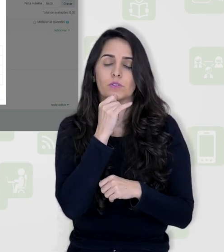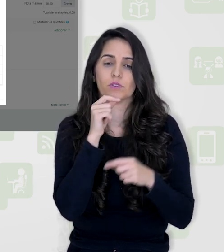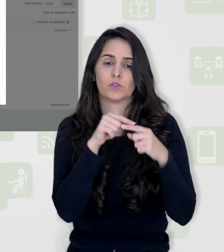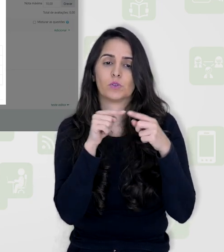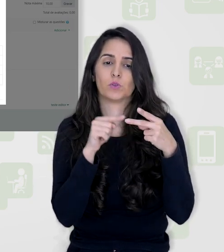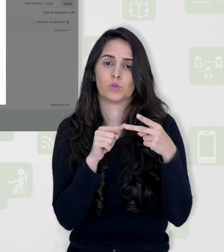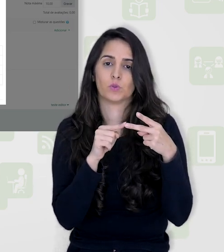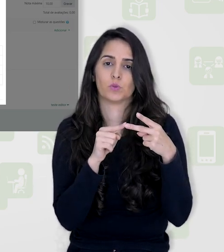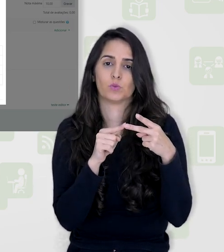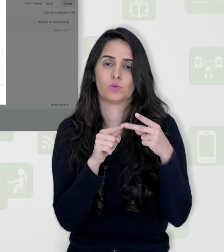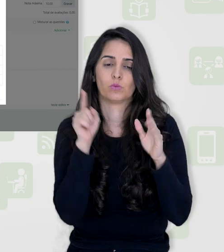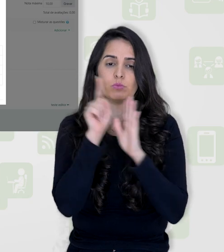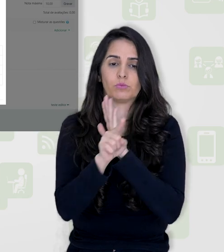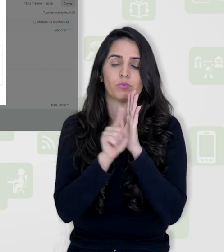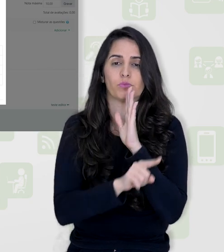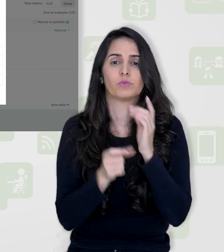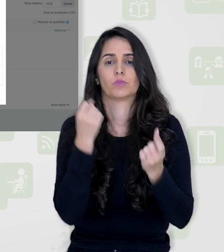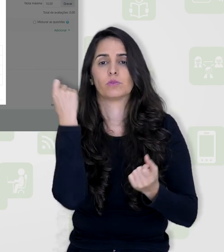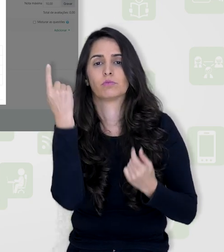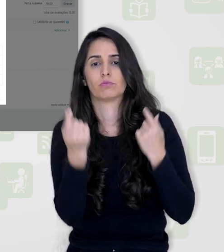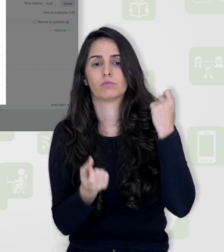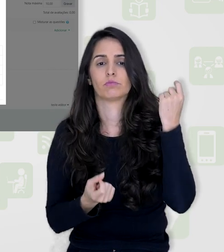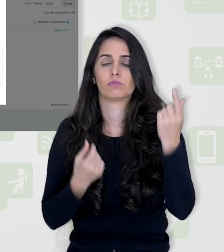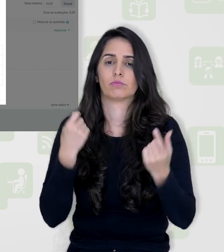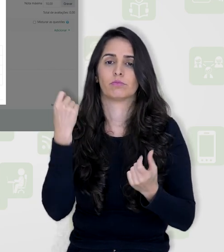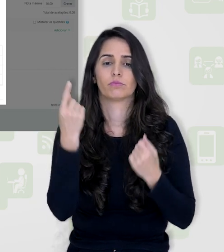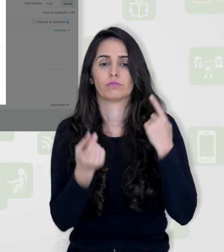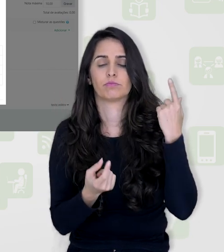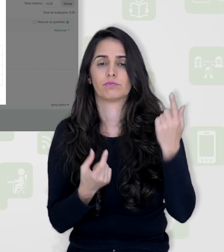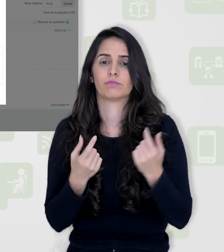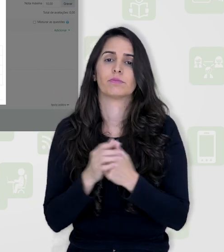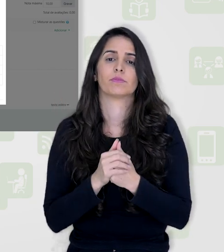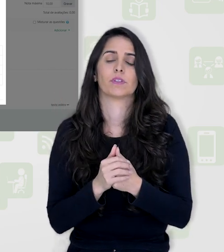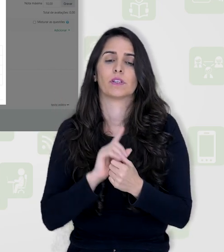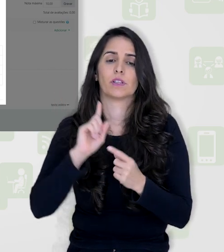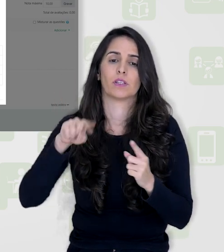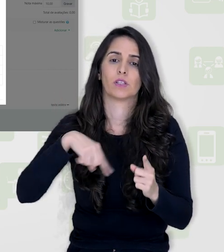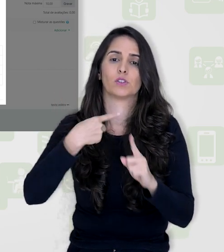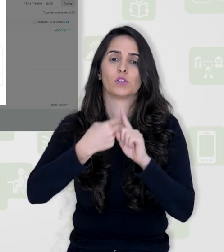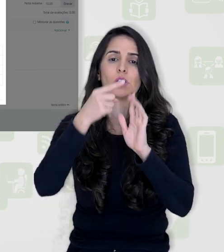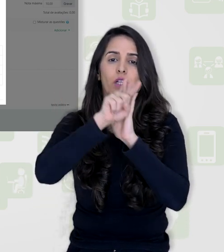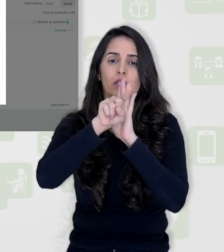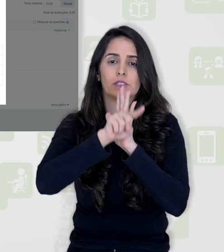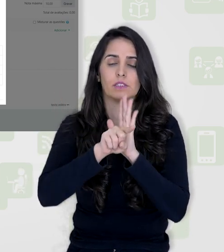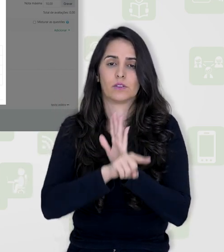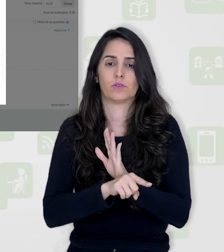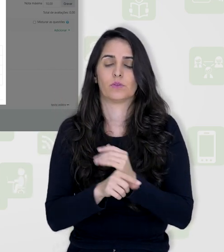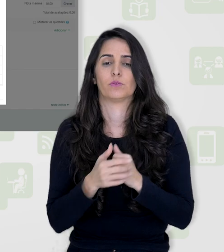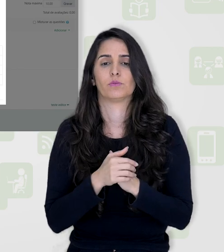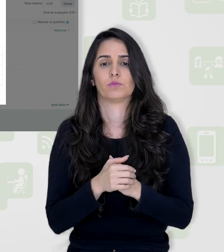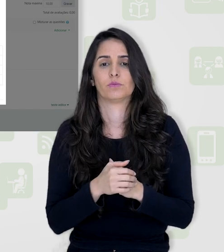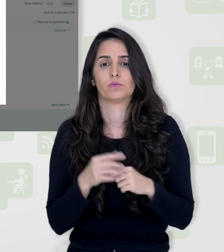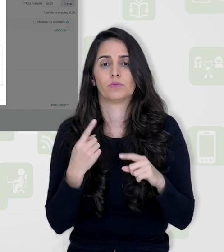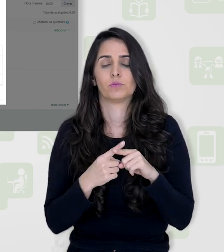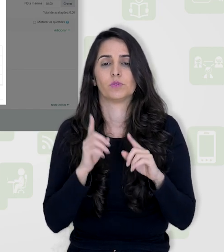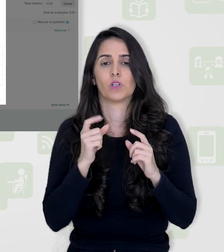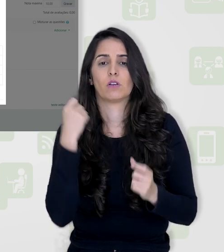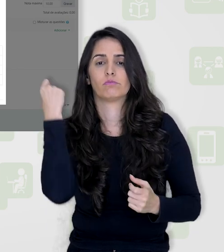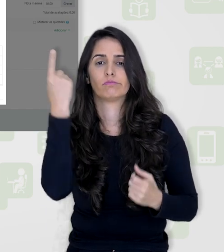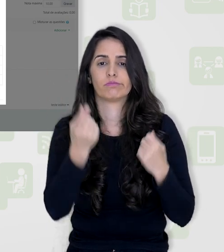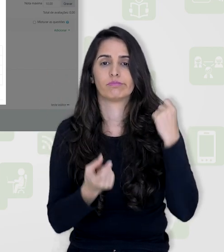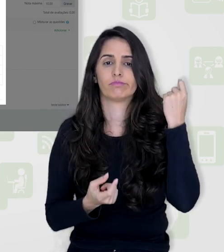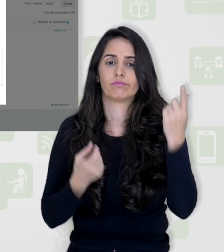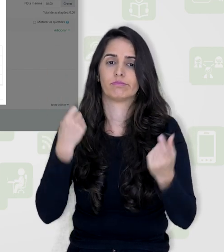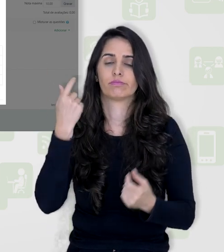eu quero, por exemplo, duas questões aleatórias dessa categoria. E aí, eu vou clicar em adicionar questões aleatórias, porque